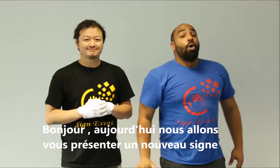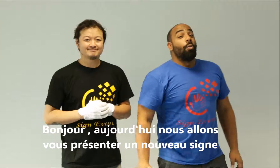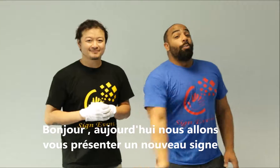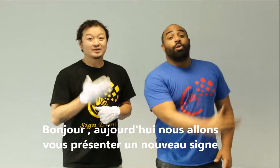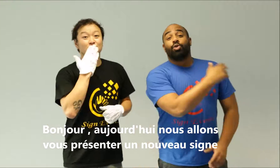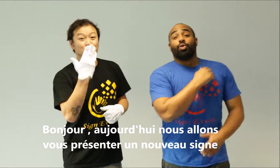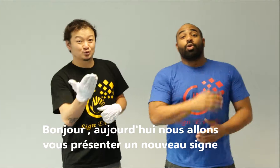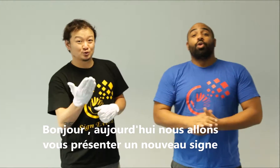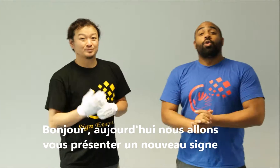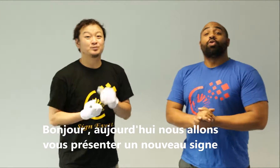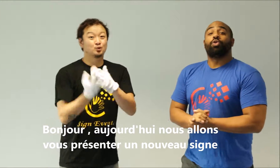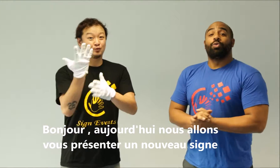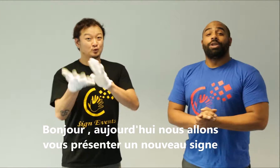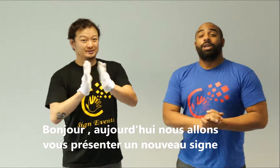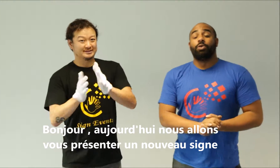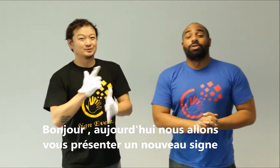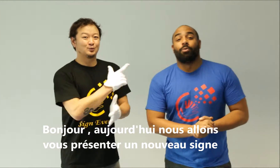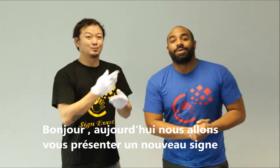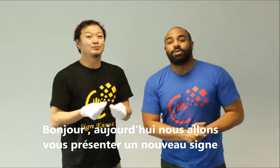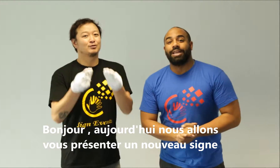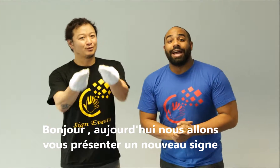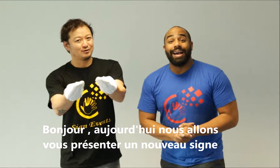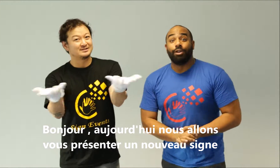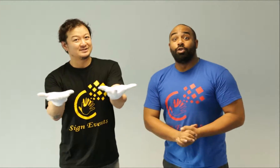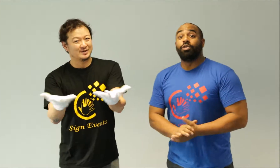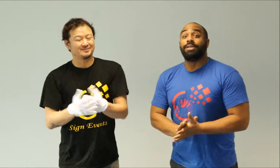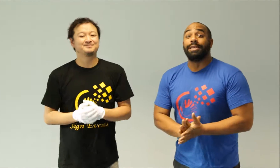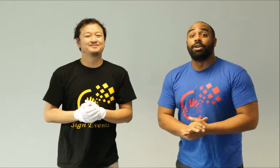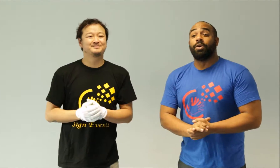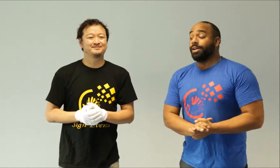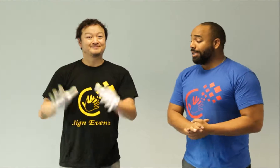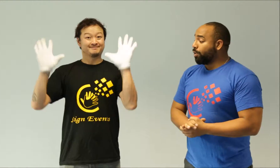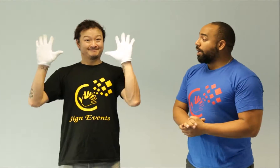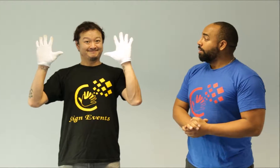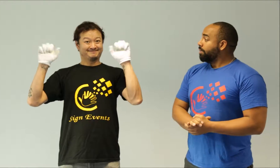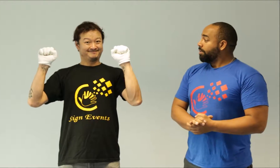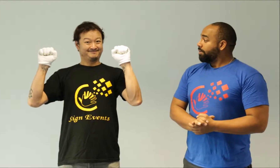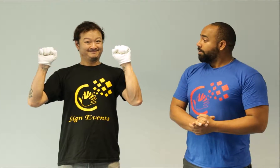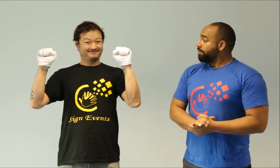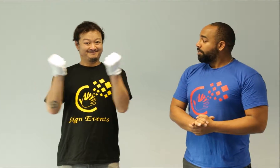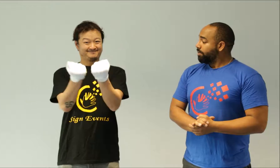Bonjour, aujourd'hui nous allons vous présenter un nouveau signe, et c'est quoi ?